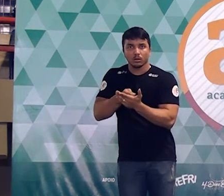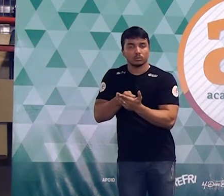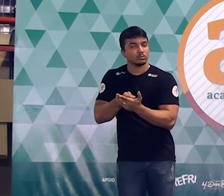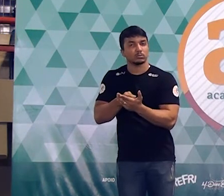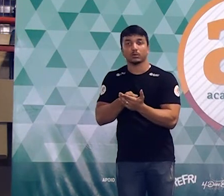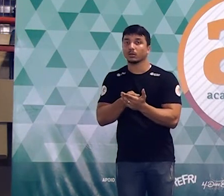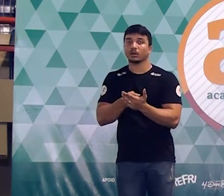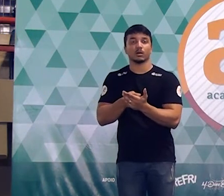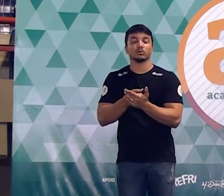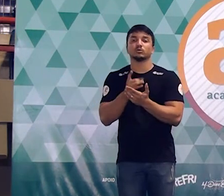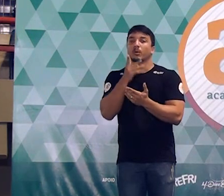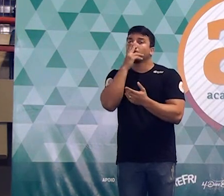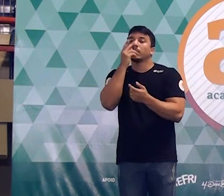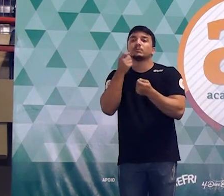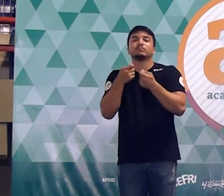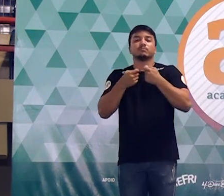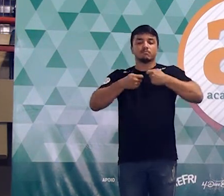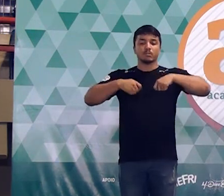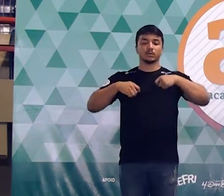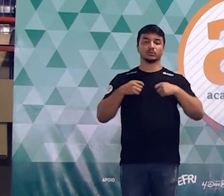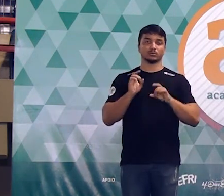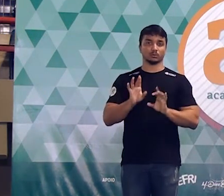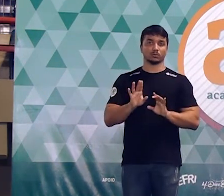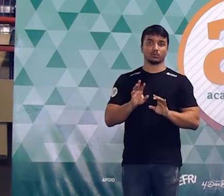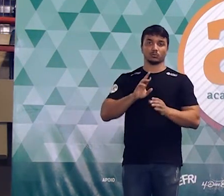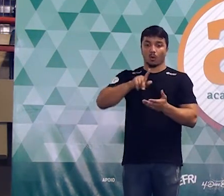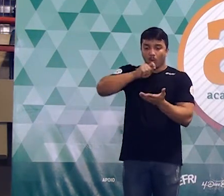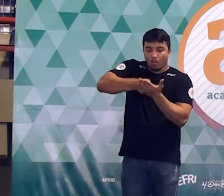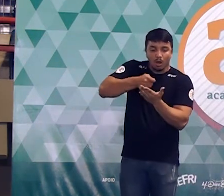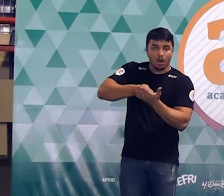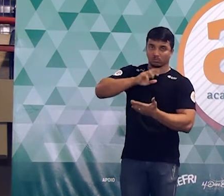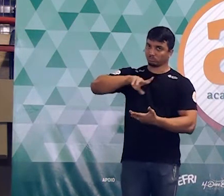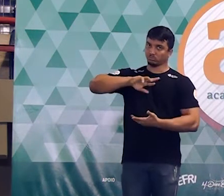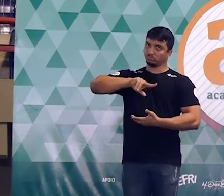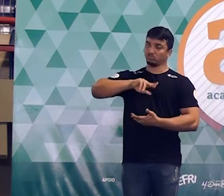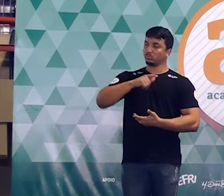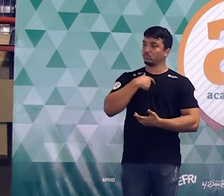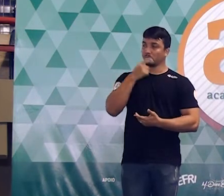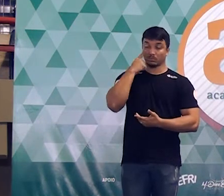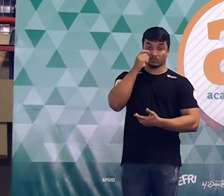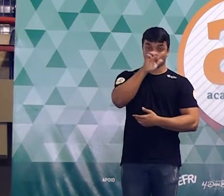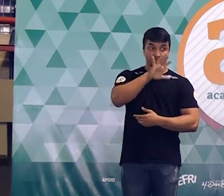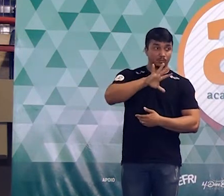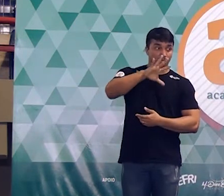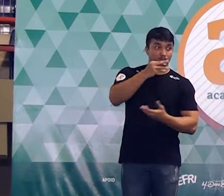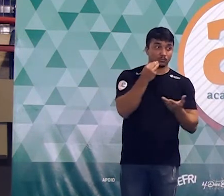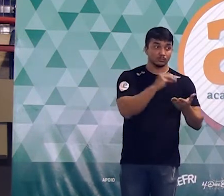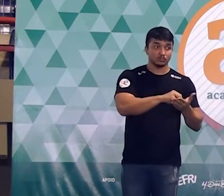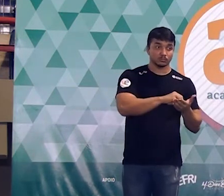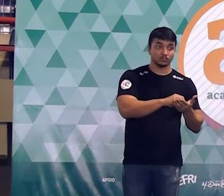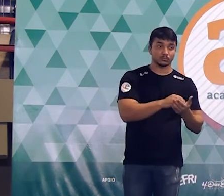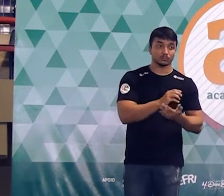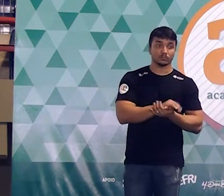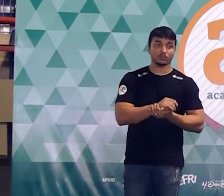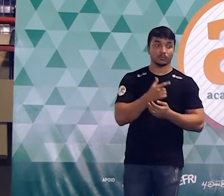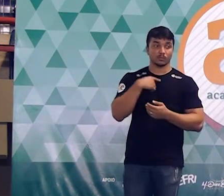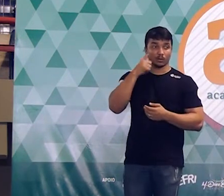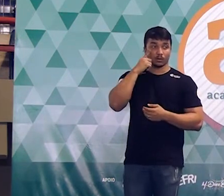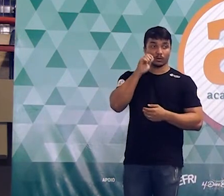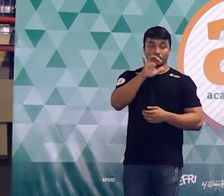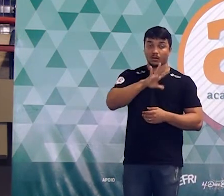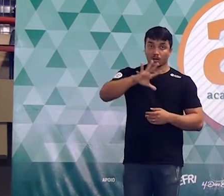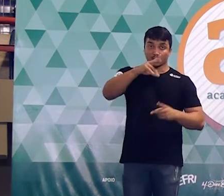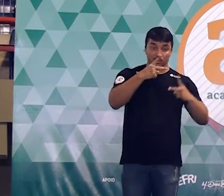necessário é conveniente a gente fazer isso então desenhe na figura o a questão pediu a questão não falou que era pra desenhar um